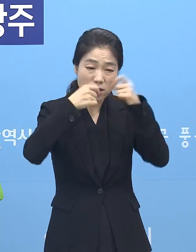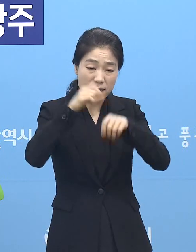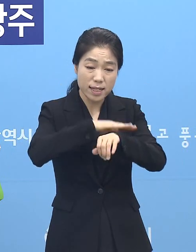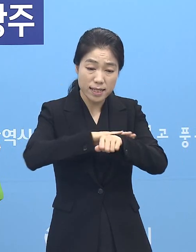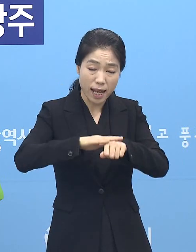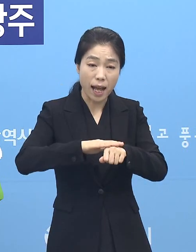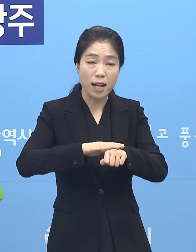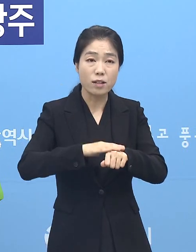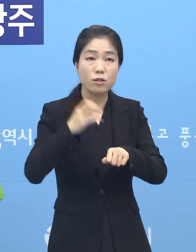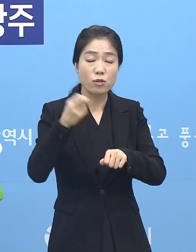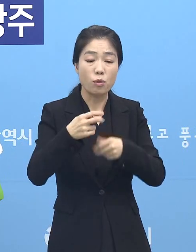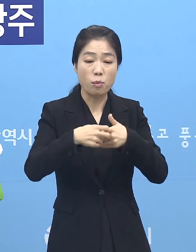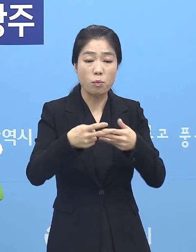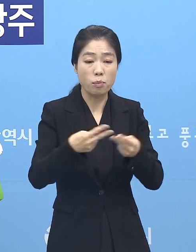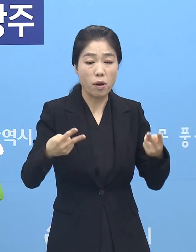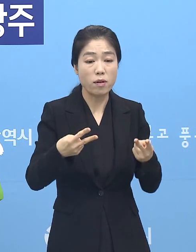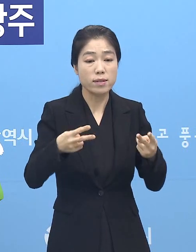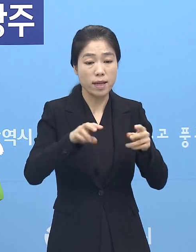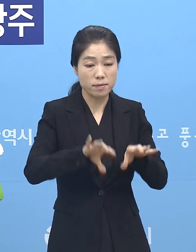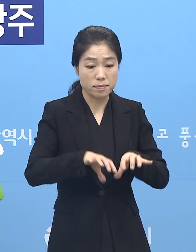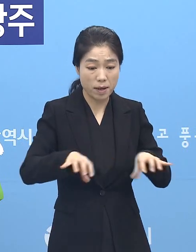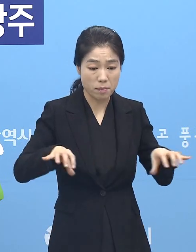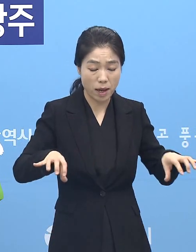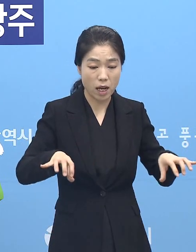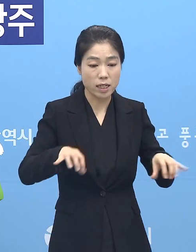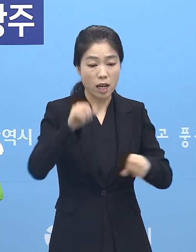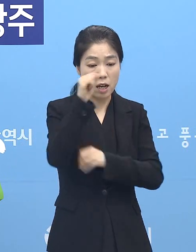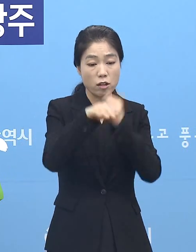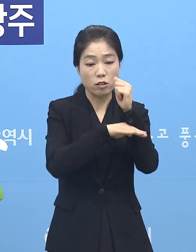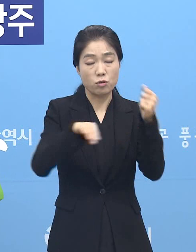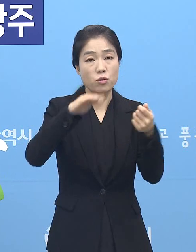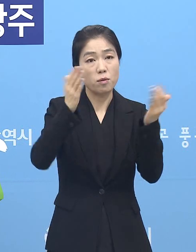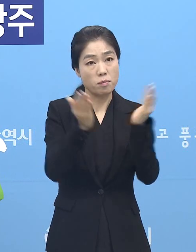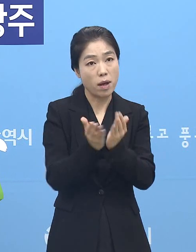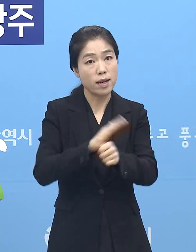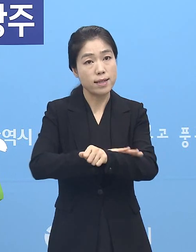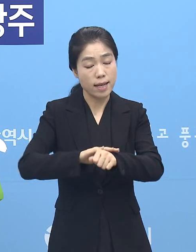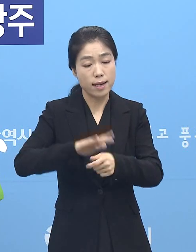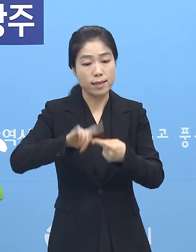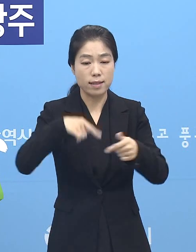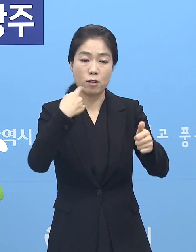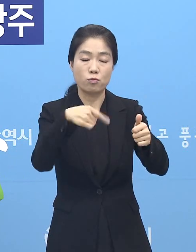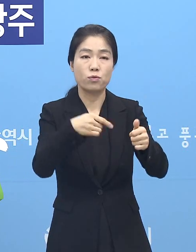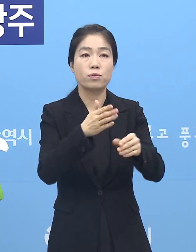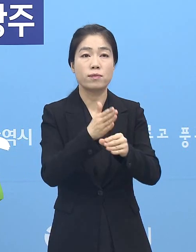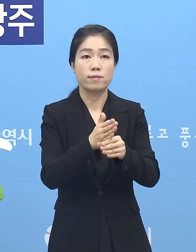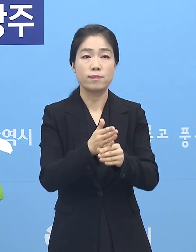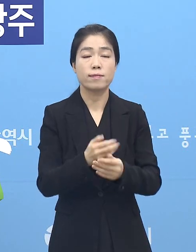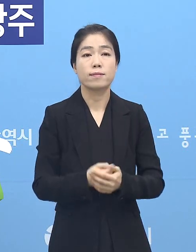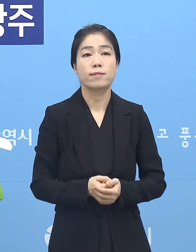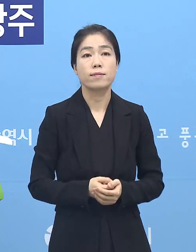되고 있는지 또 병상 배치가 기준에 맞게 되어 있는지 등을 재교육을 진행하고 있습니다.